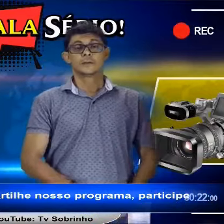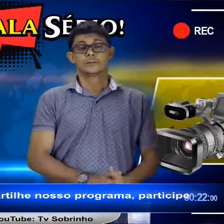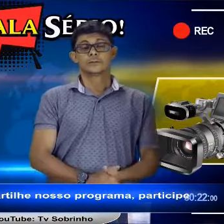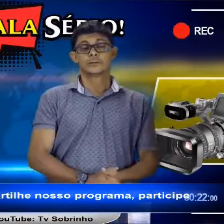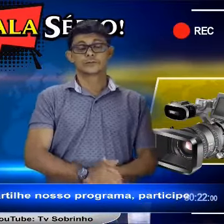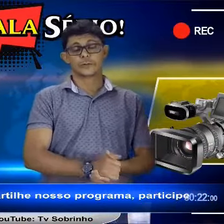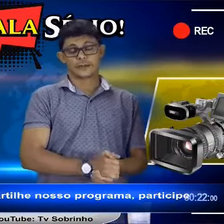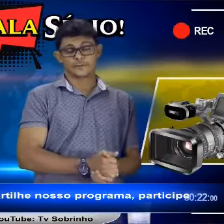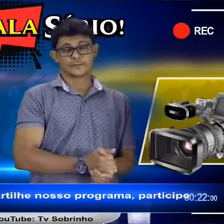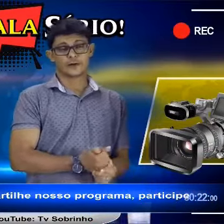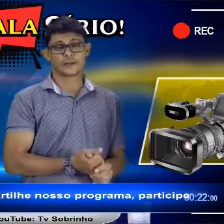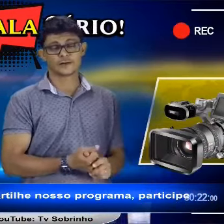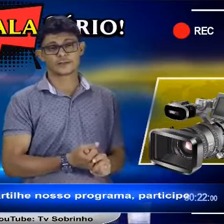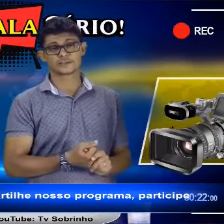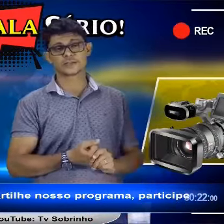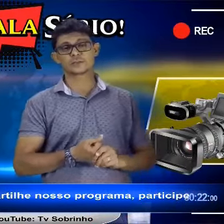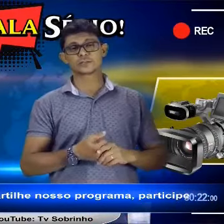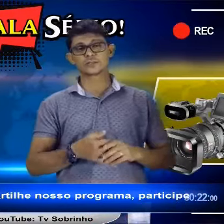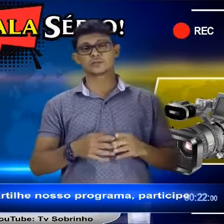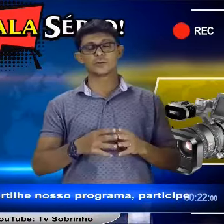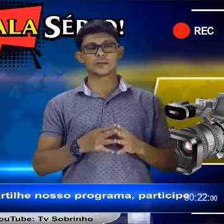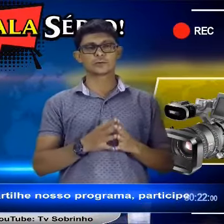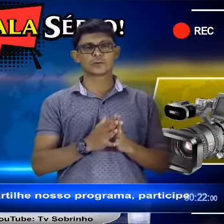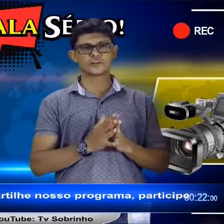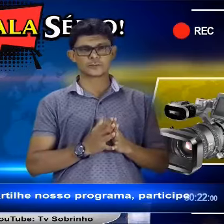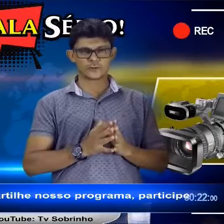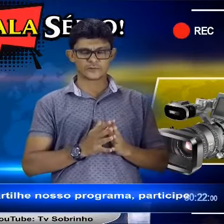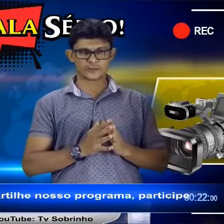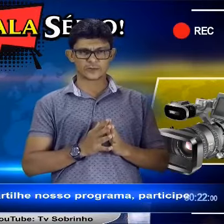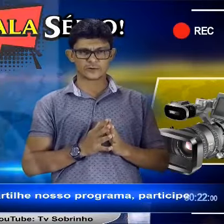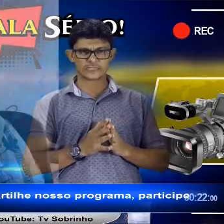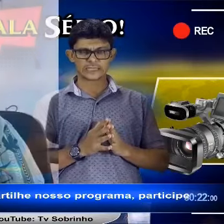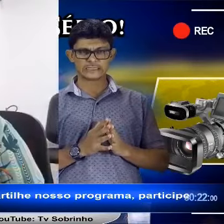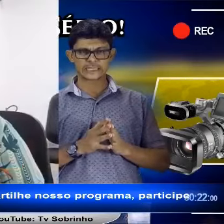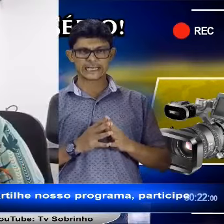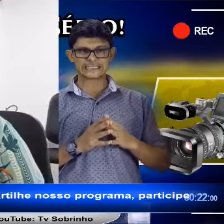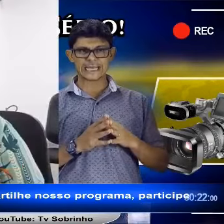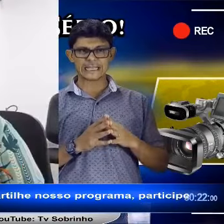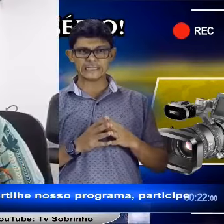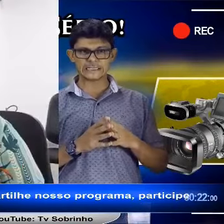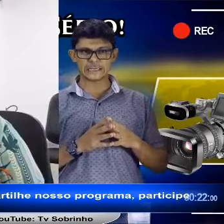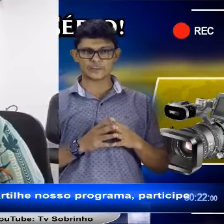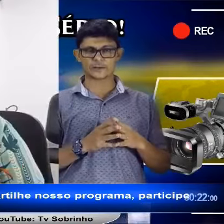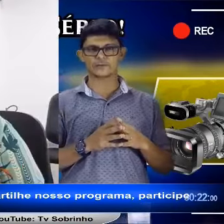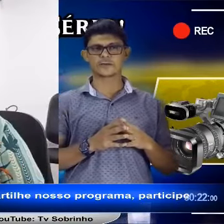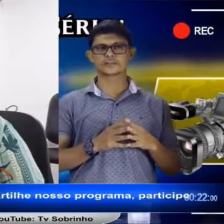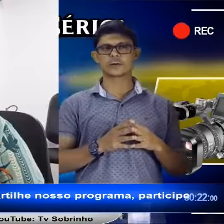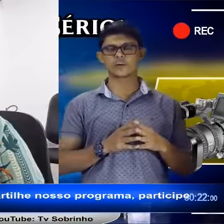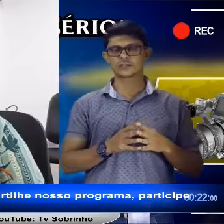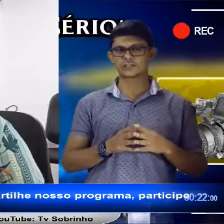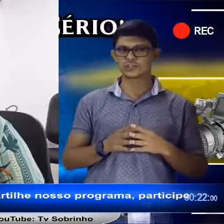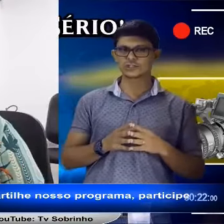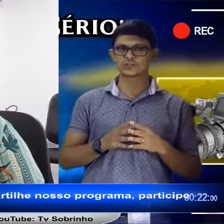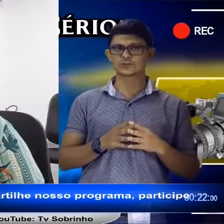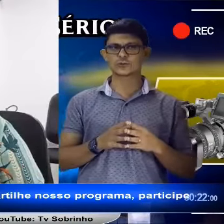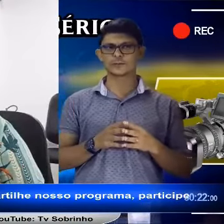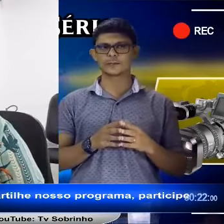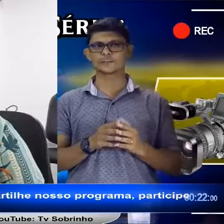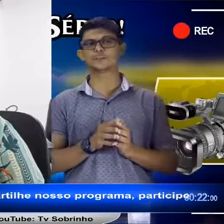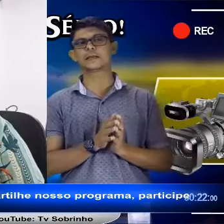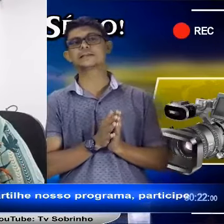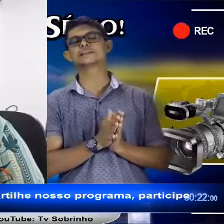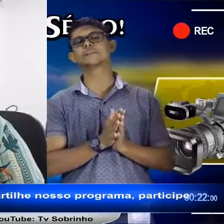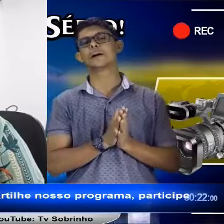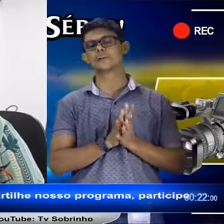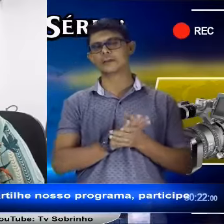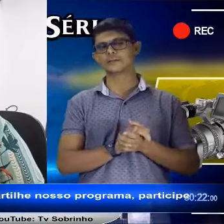Muito bem, olha, nós estamos nesse momento com a vice-prefeita Rosária Andrade na linha para conversar com a gente sobre,